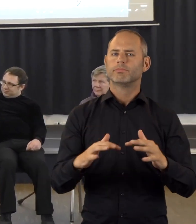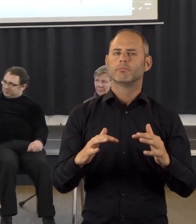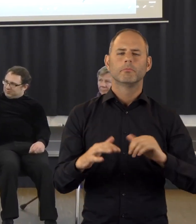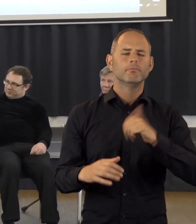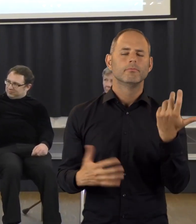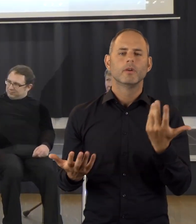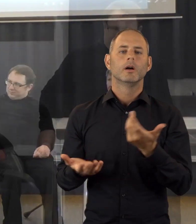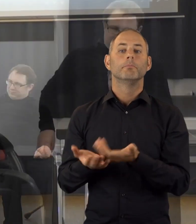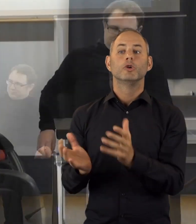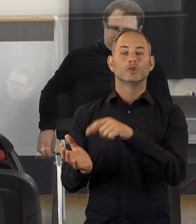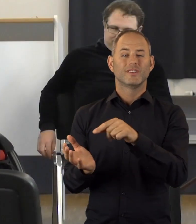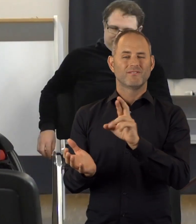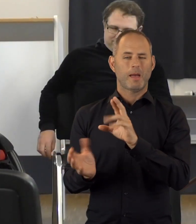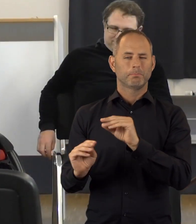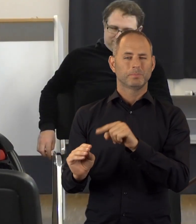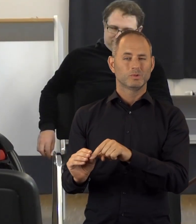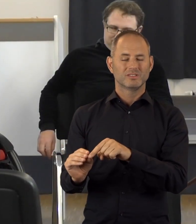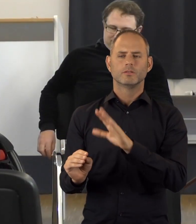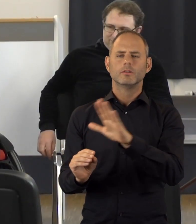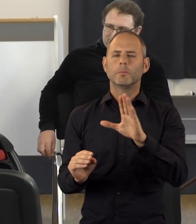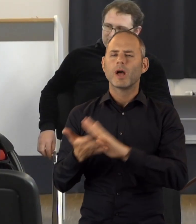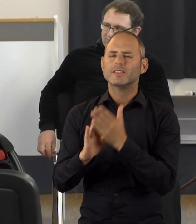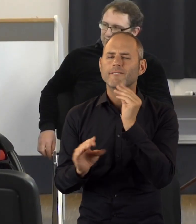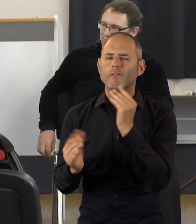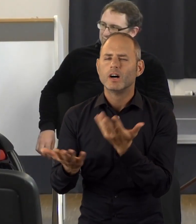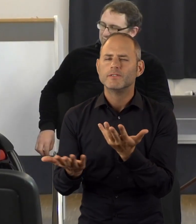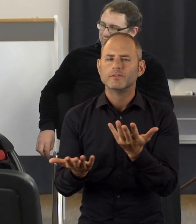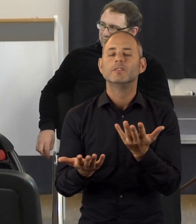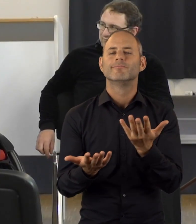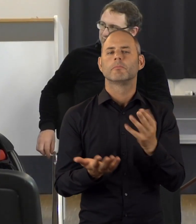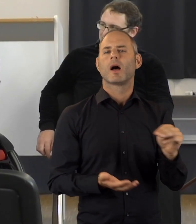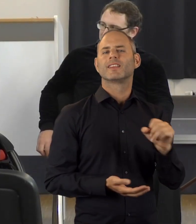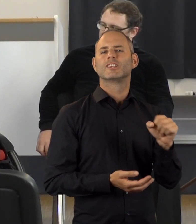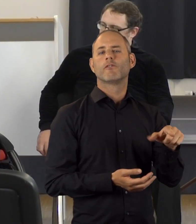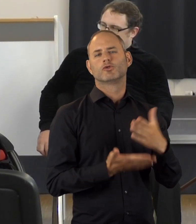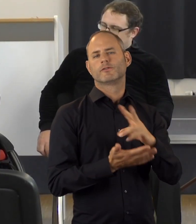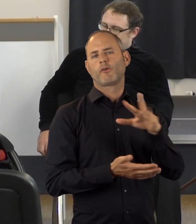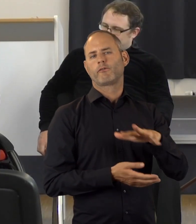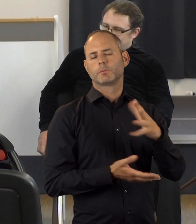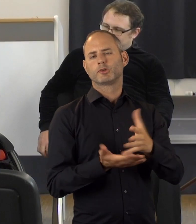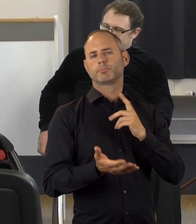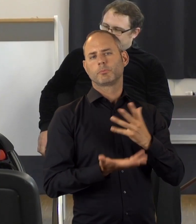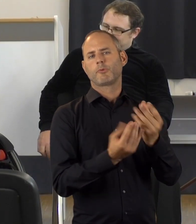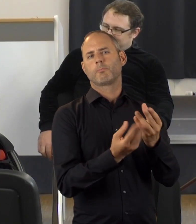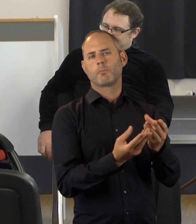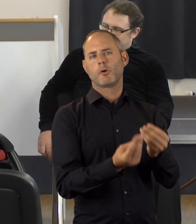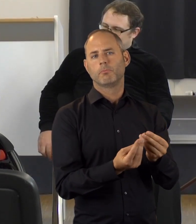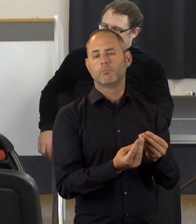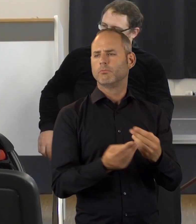Budgetnutzenden. Martina Siehoff bezieht seit 2015 das persönliche Budget. Mein Leben ist mit dem persönlichen Budget